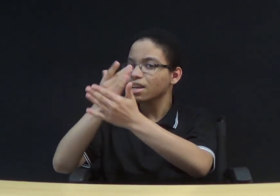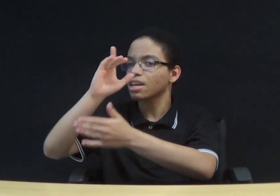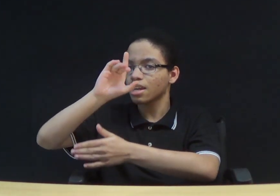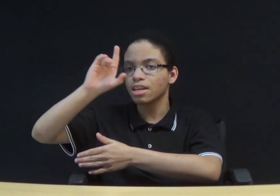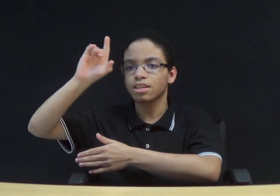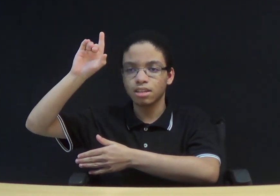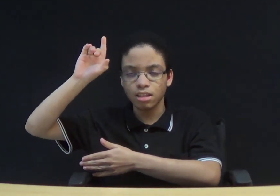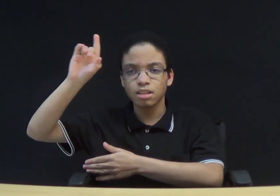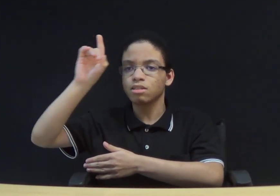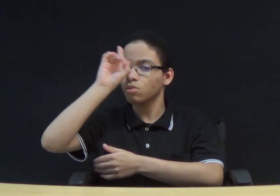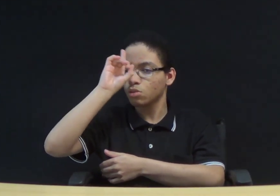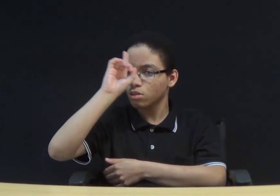verdadeiro caminho.